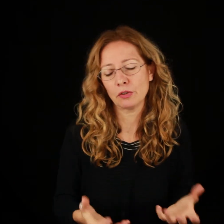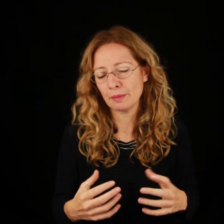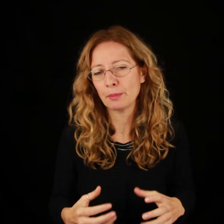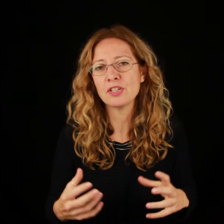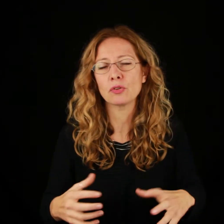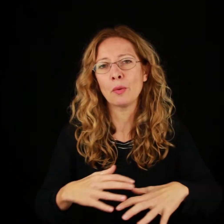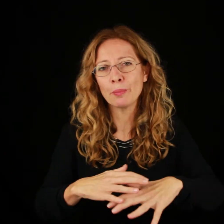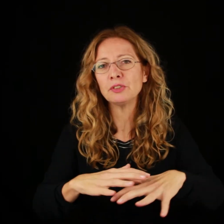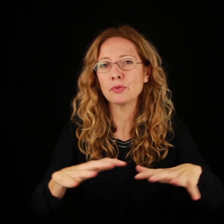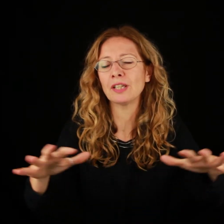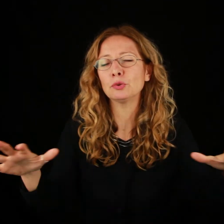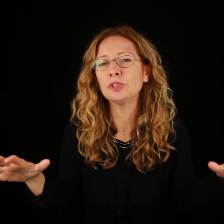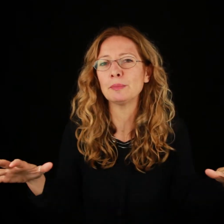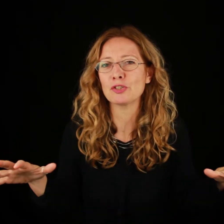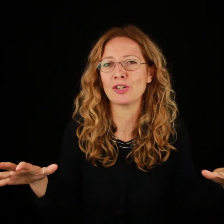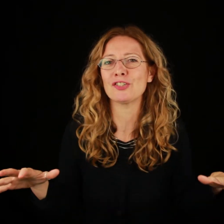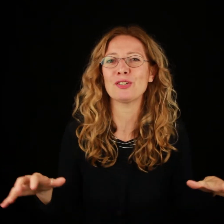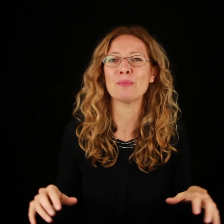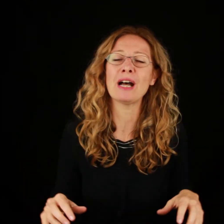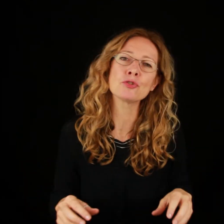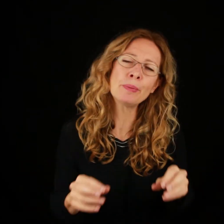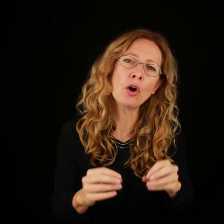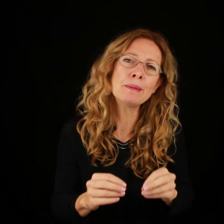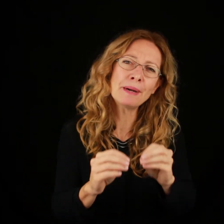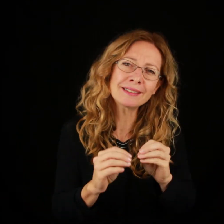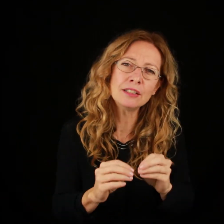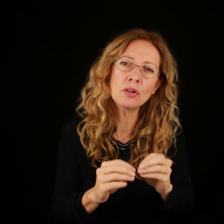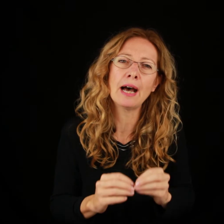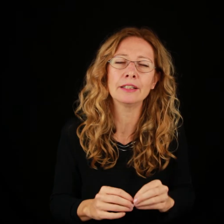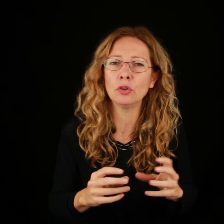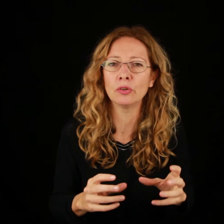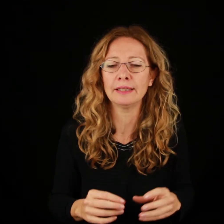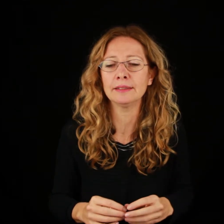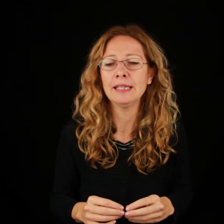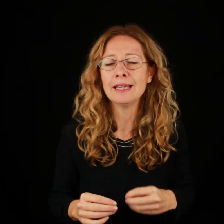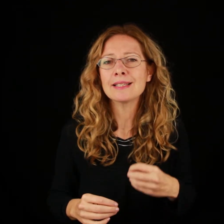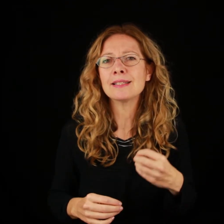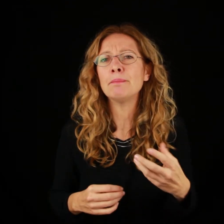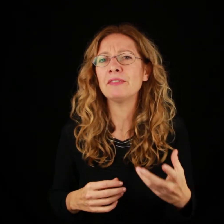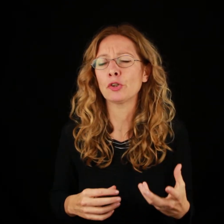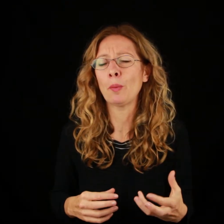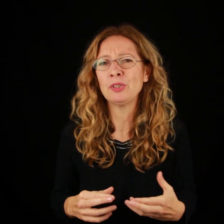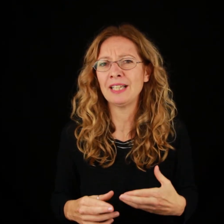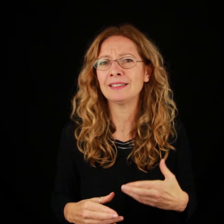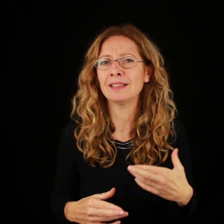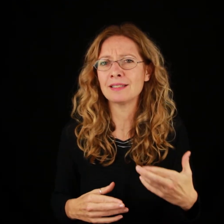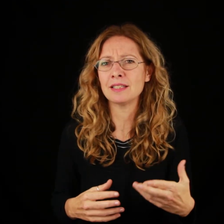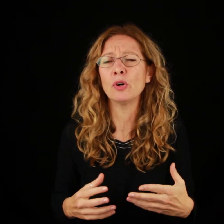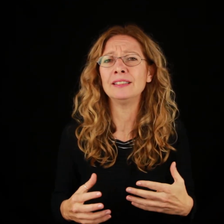come abbiamo visto è un po' diffusa in tutti i personaggi del romanzo, però in particolare Donald se beve troppo diventa aggressivo e